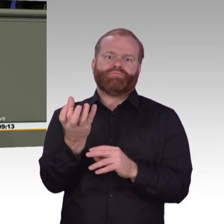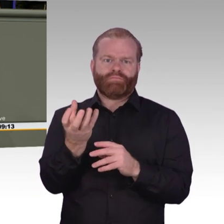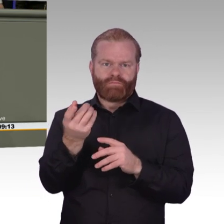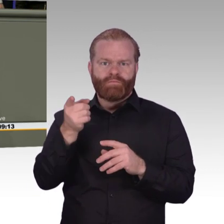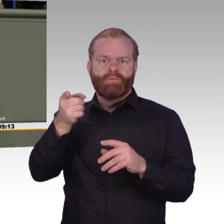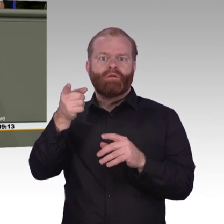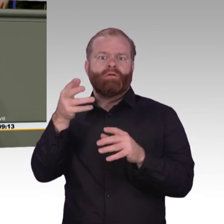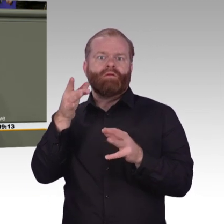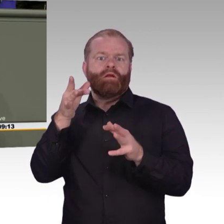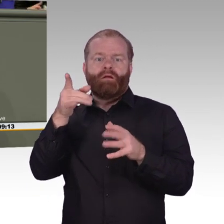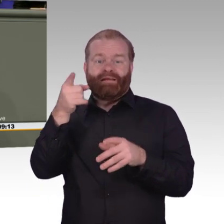Security an die Wand, meine Damen und Herren.